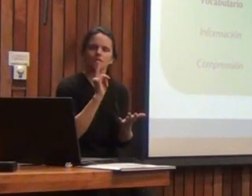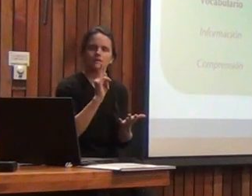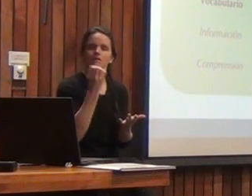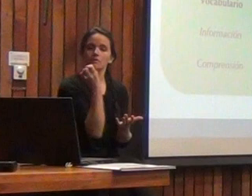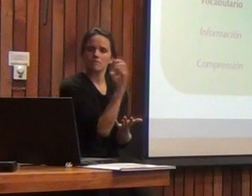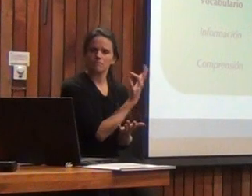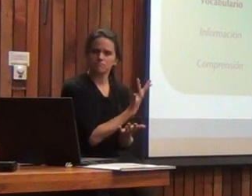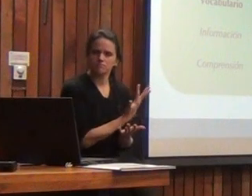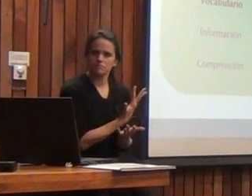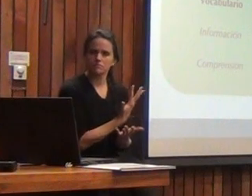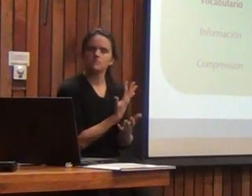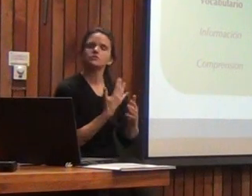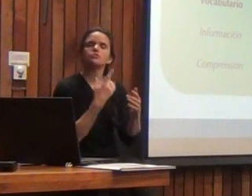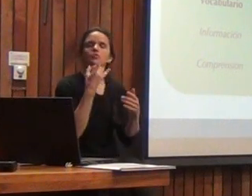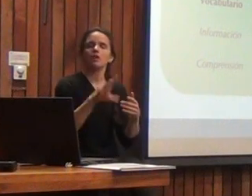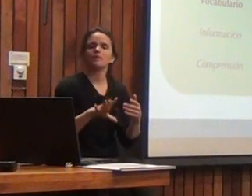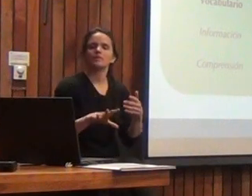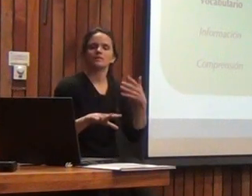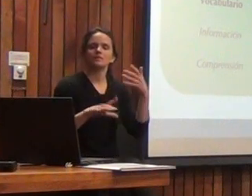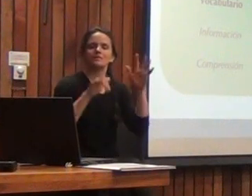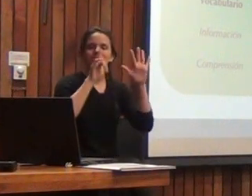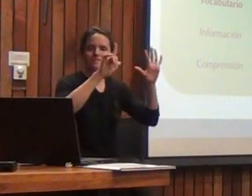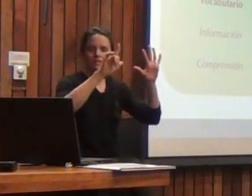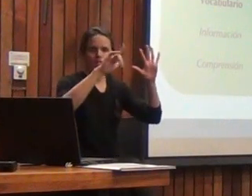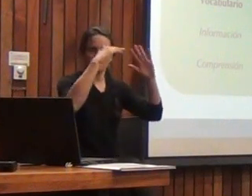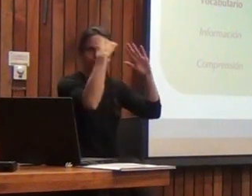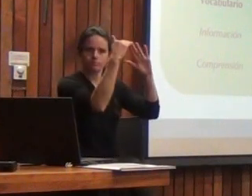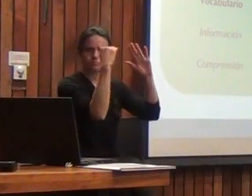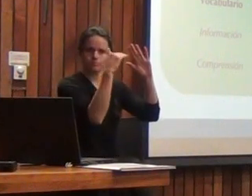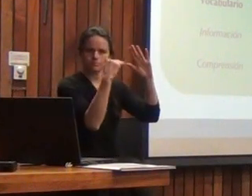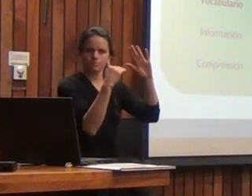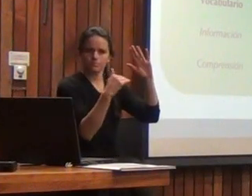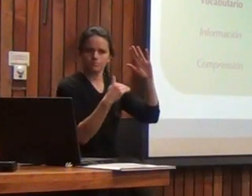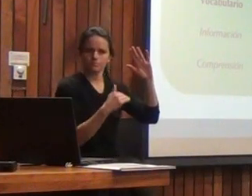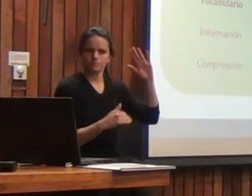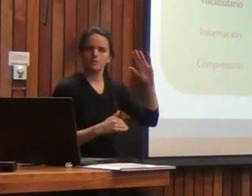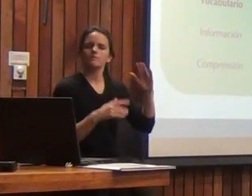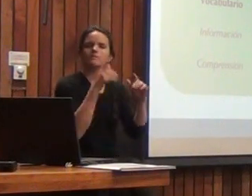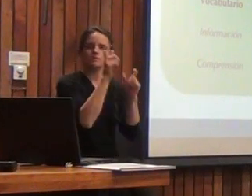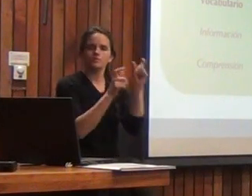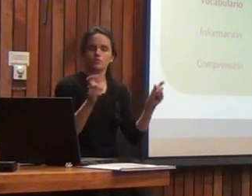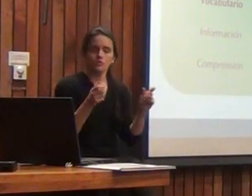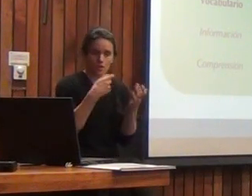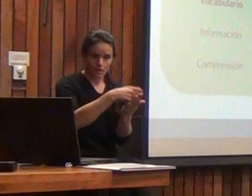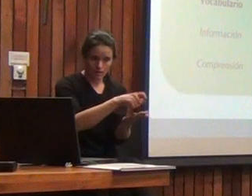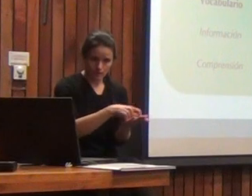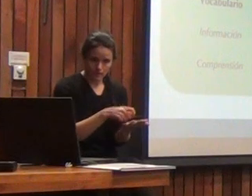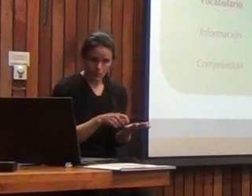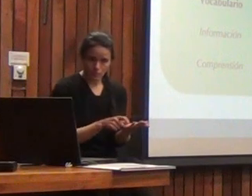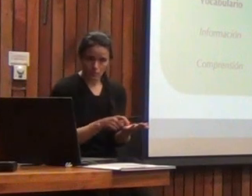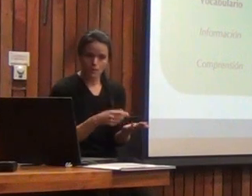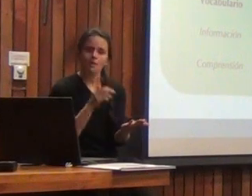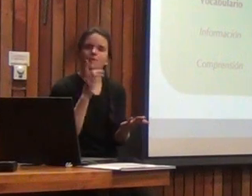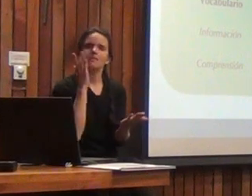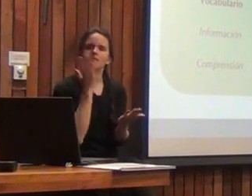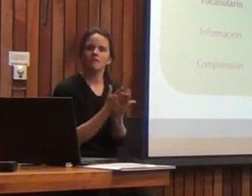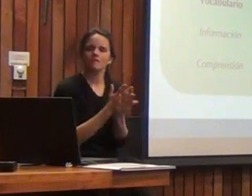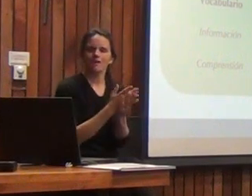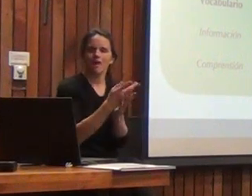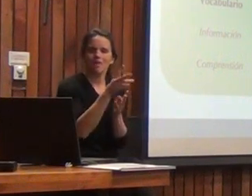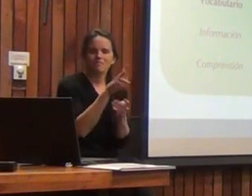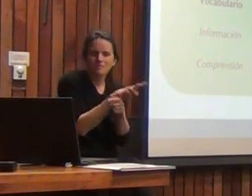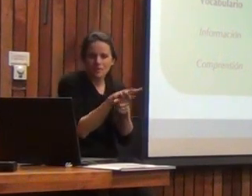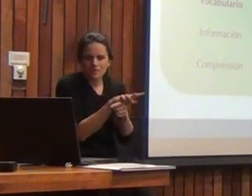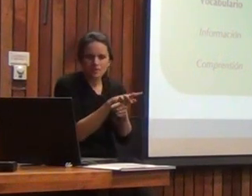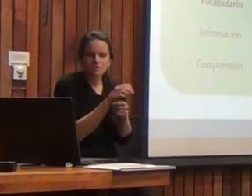nos vamos a dar que son solamente siete subpruebas las que las personas que apliquen este instrumento van a tener que administrar